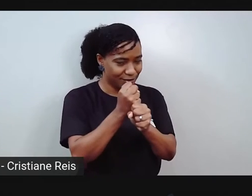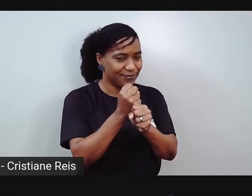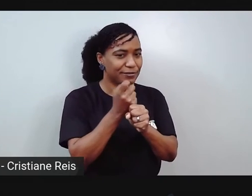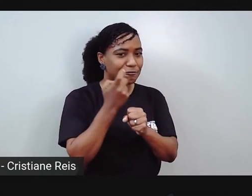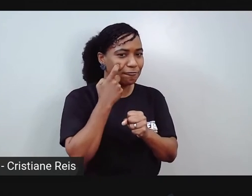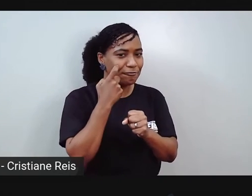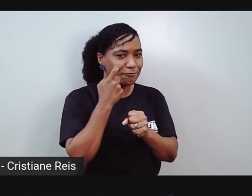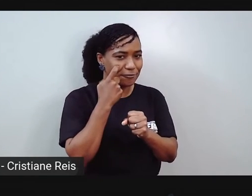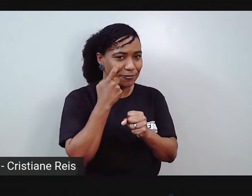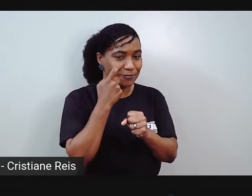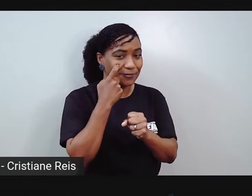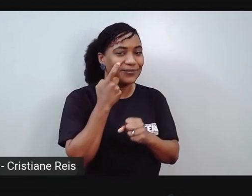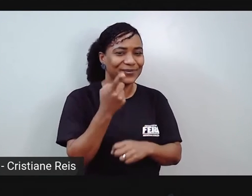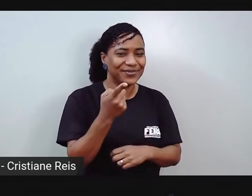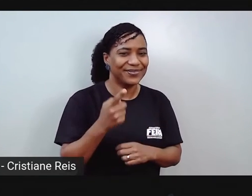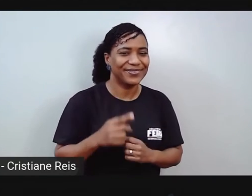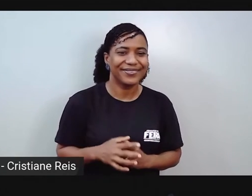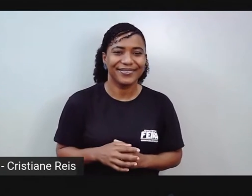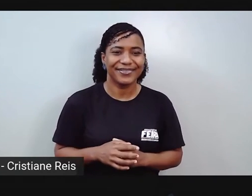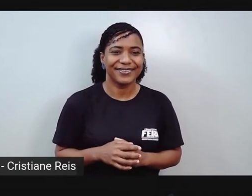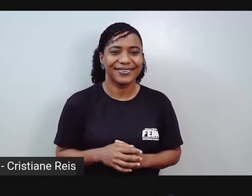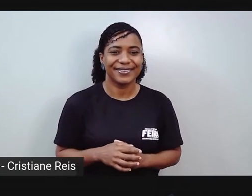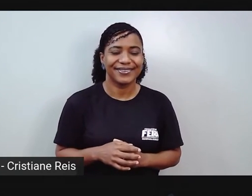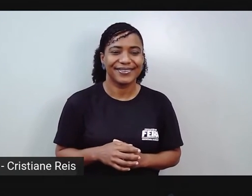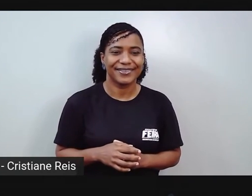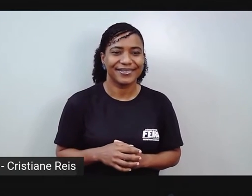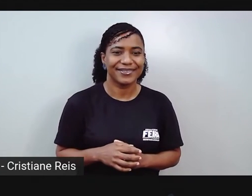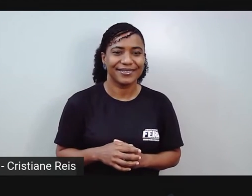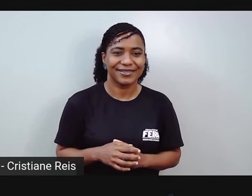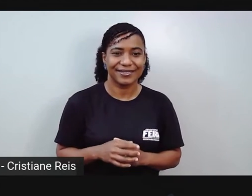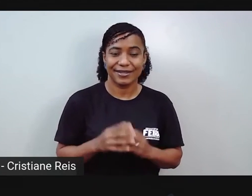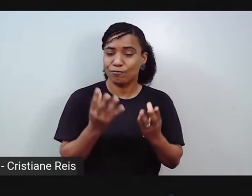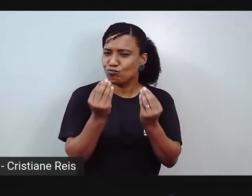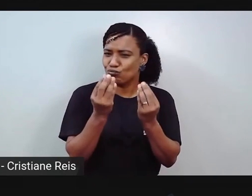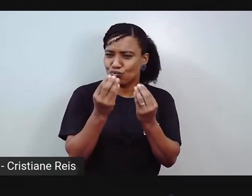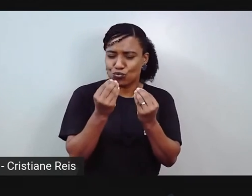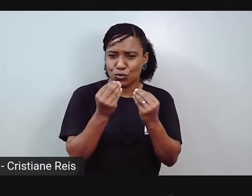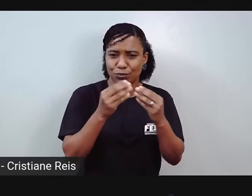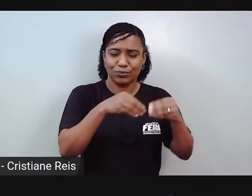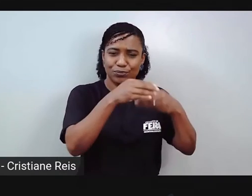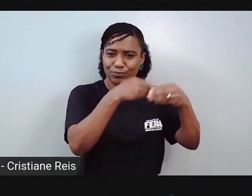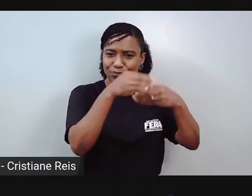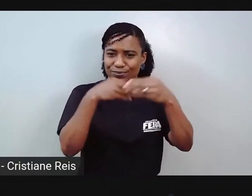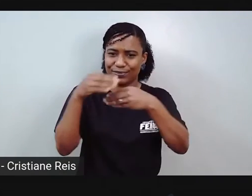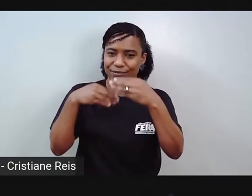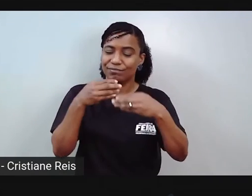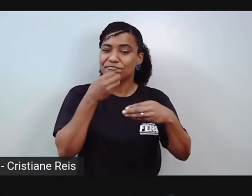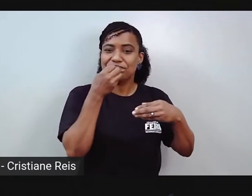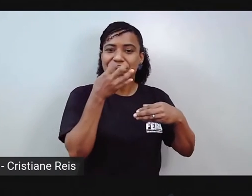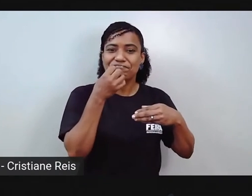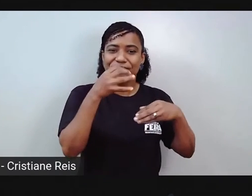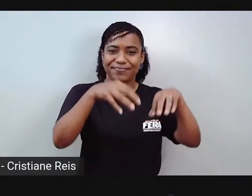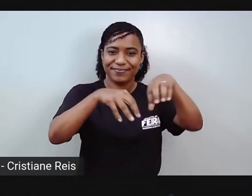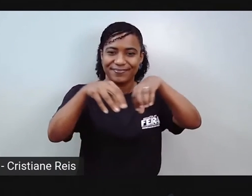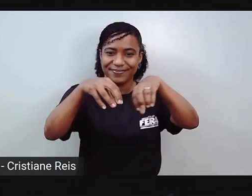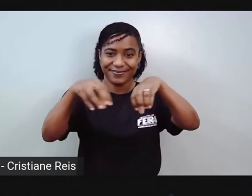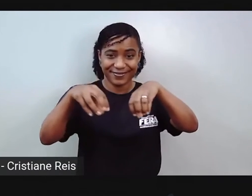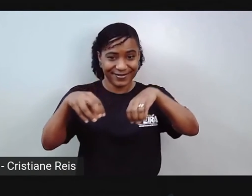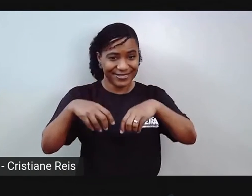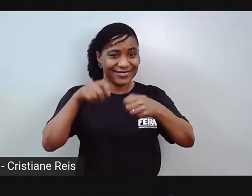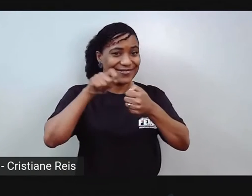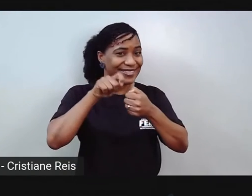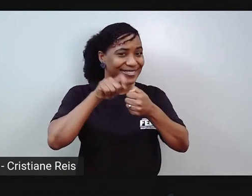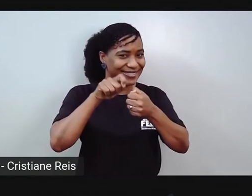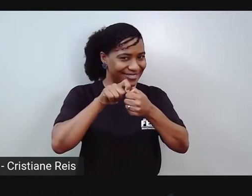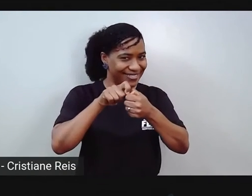gente não se atrapalhar. Olha só quantos eu tenho. Quanto mais vocês tiverem, melhor. Porque nós vamos construir um brinquedo de